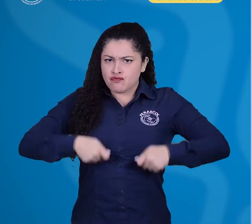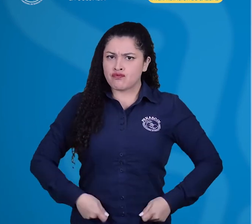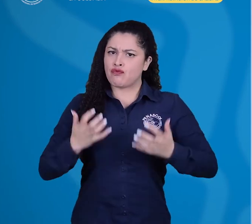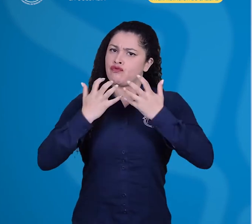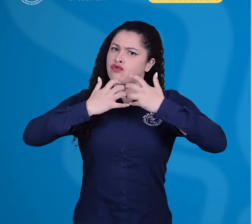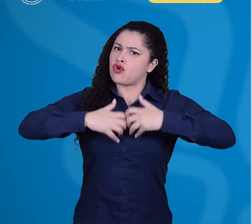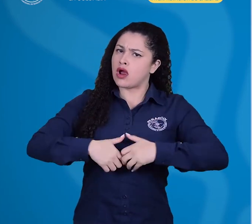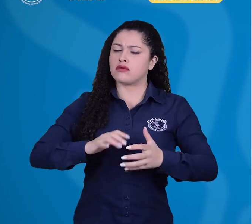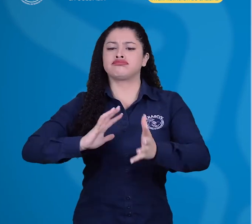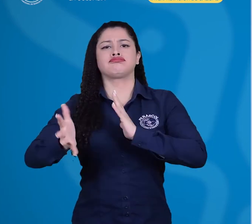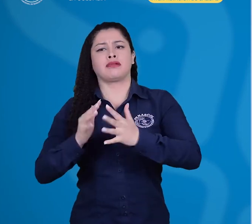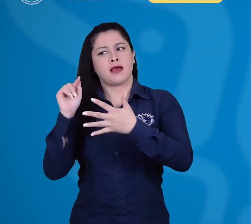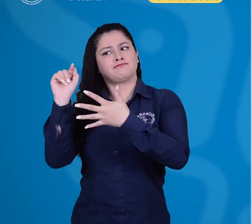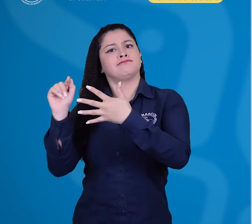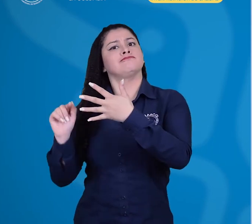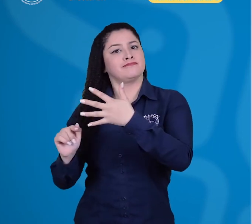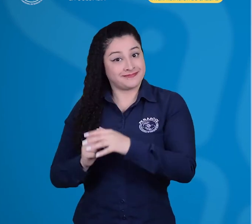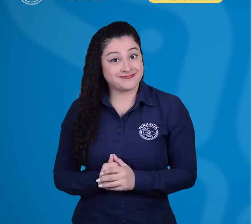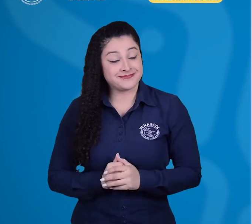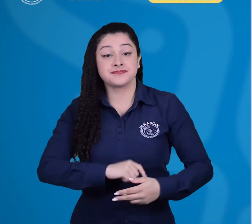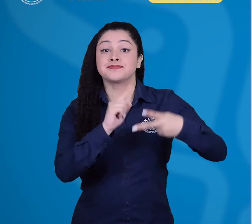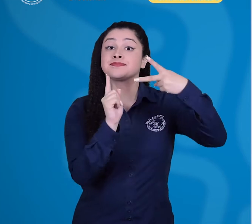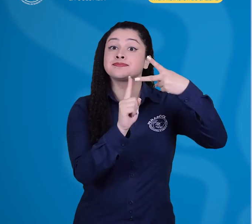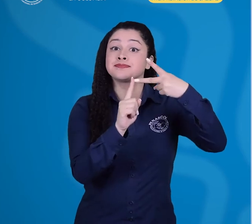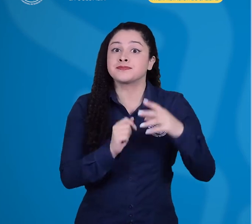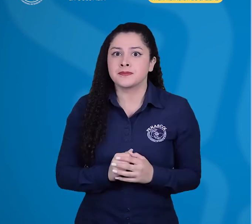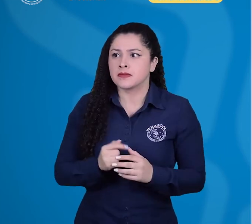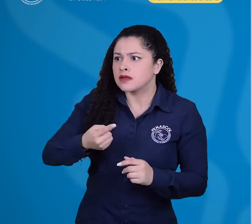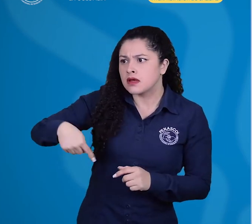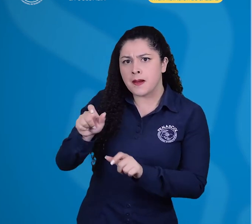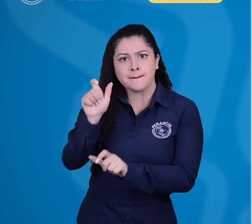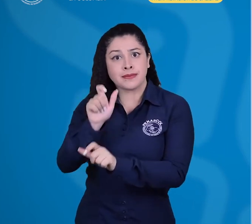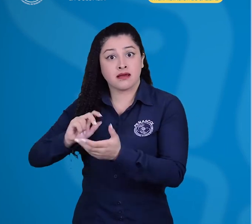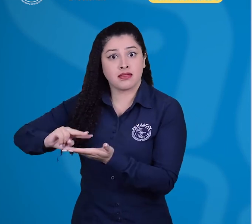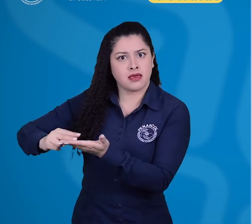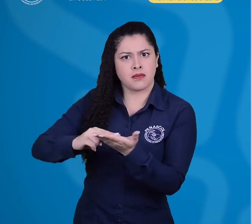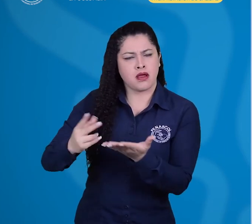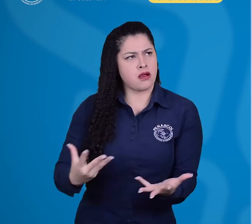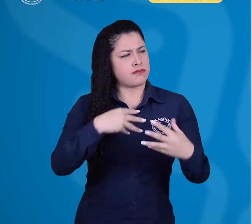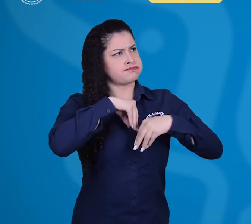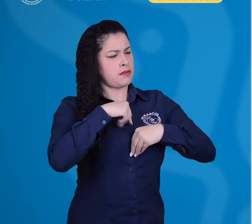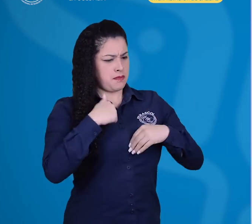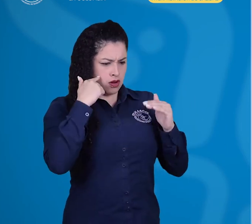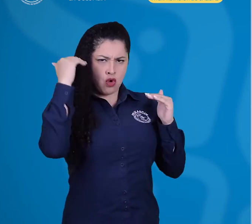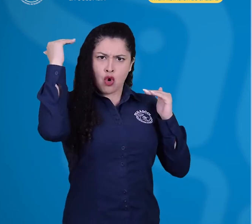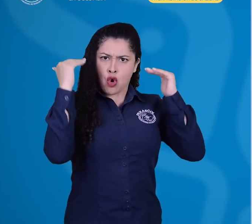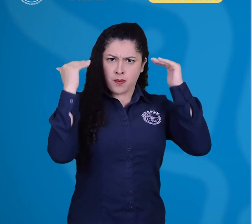intérpretes. Segundo, las competencias requeridas en las diferentes áreas de formación. De esta forma,